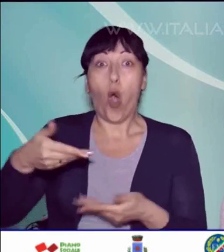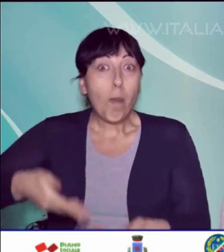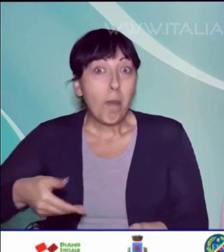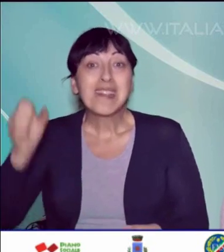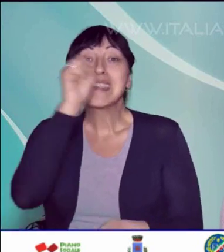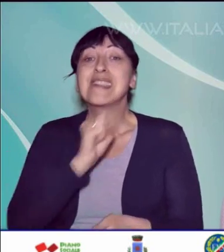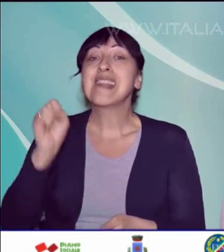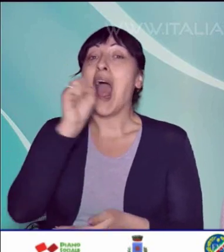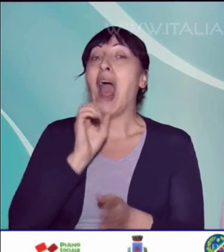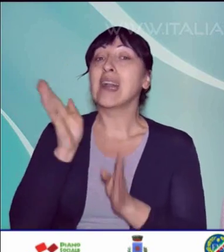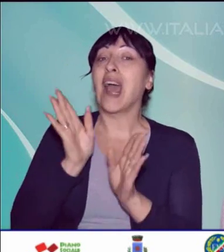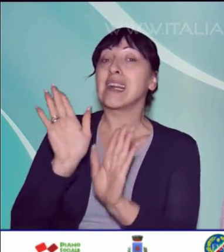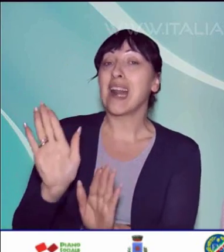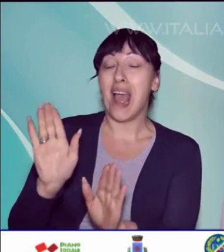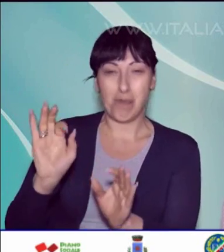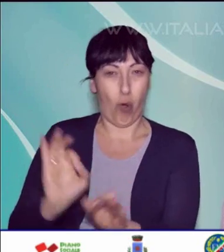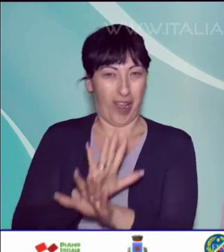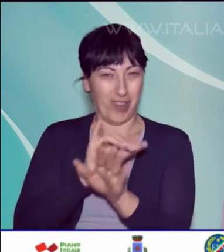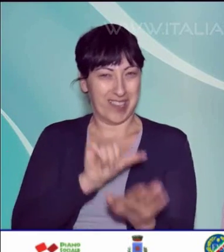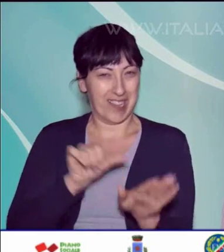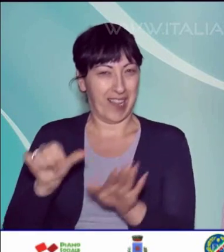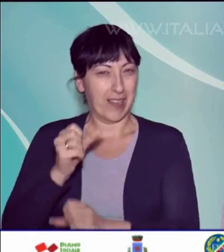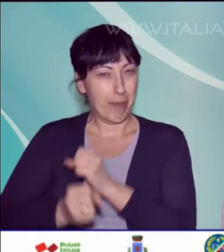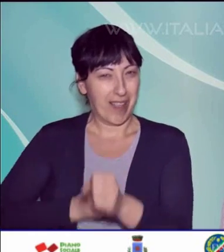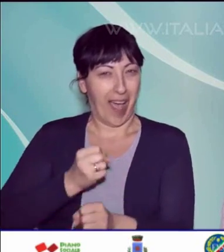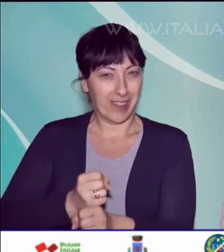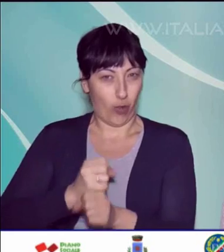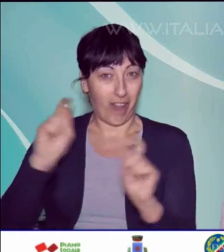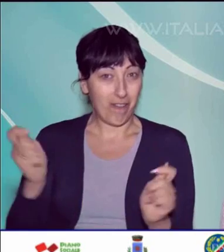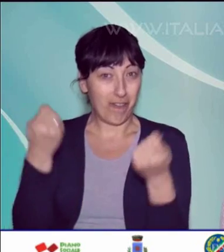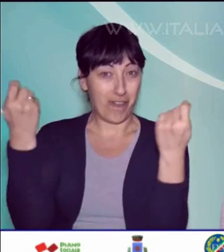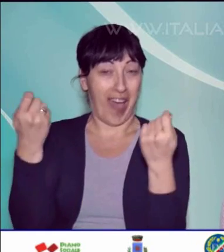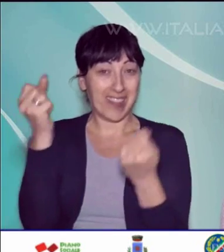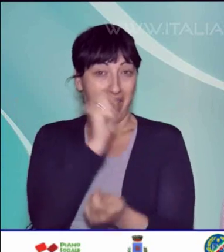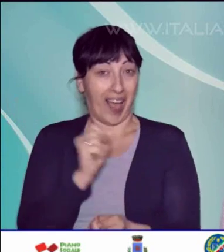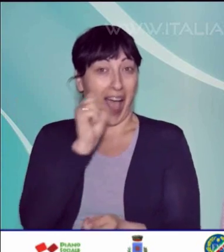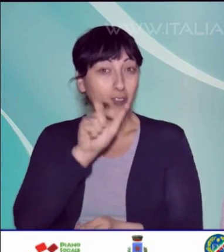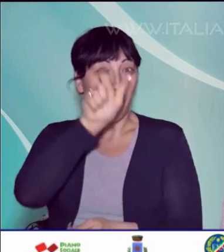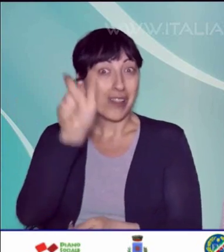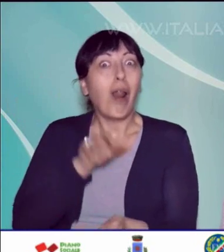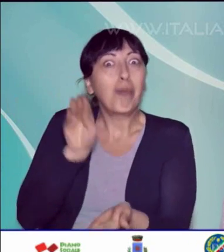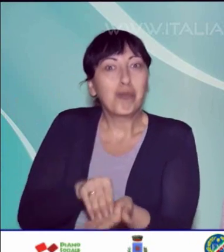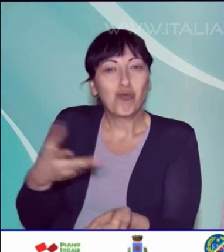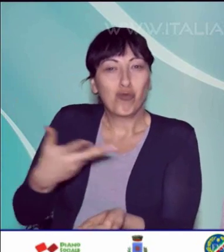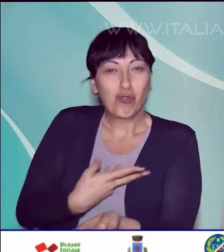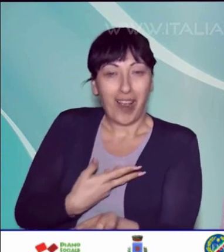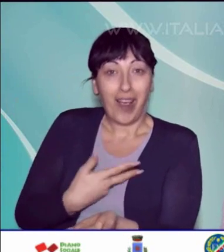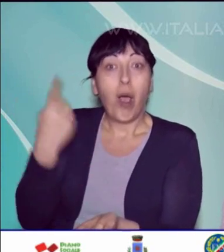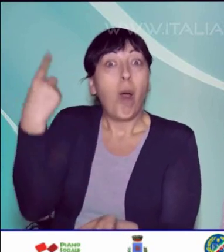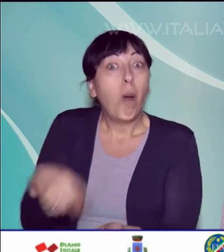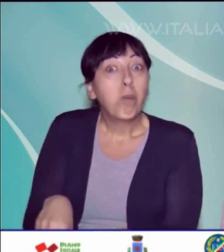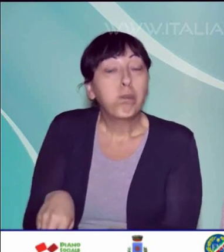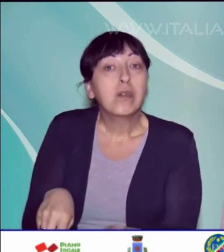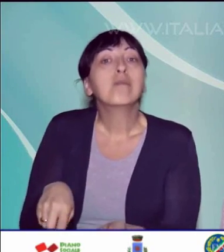Sanremo in occasione della 66esima edizione del Festival della Canzone Italiana. Qui ha